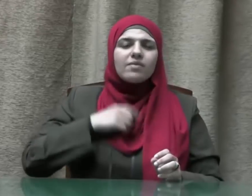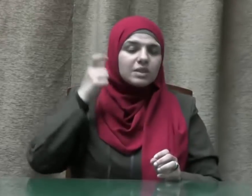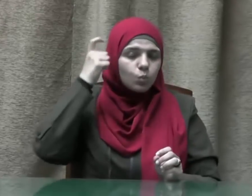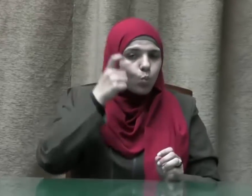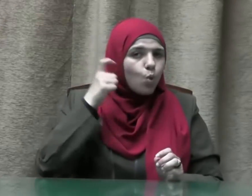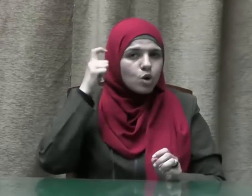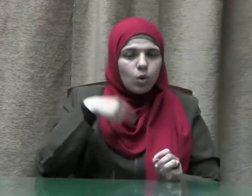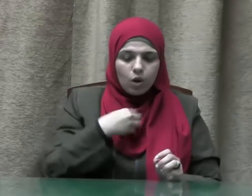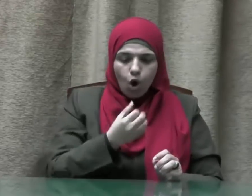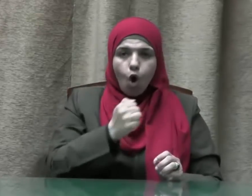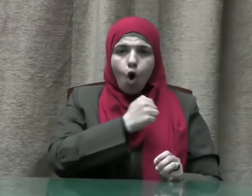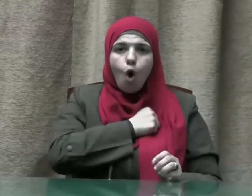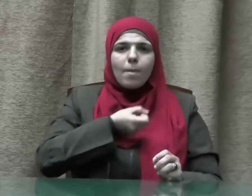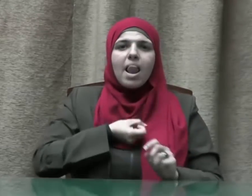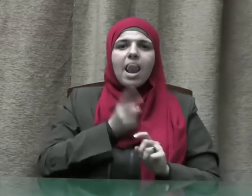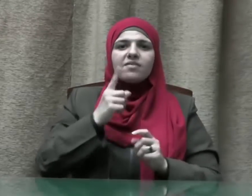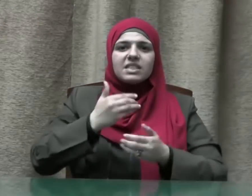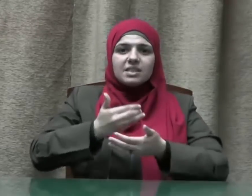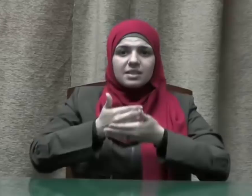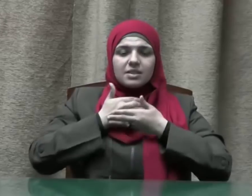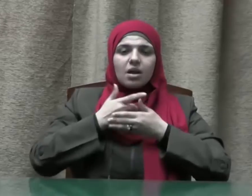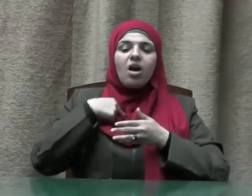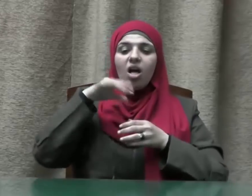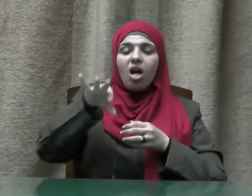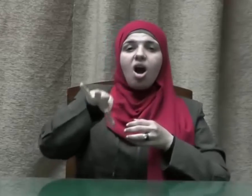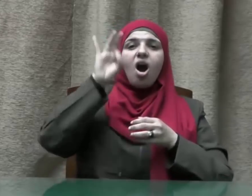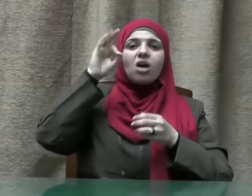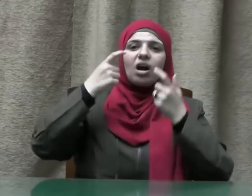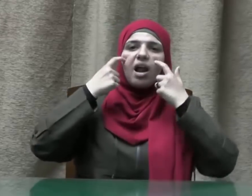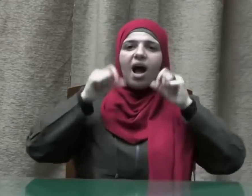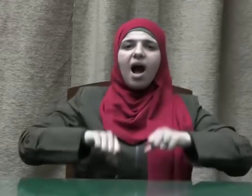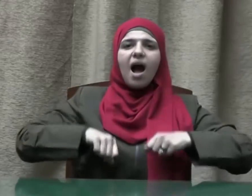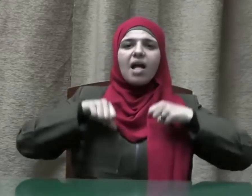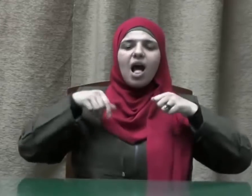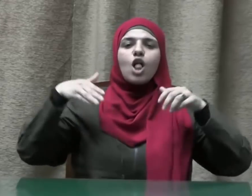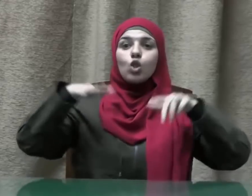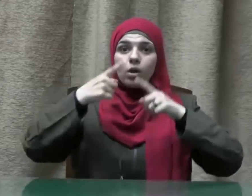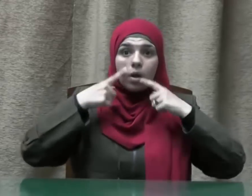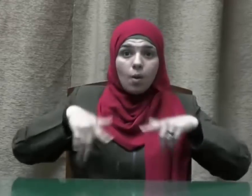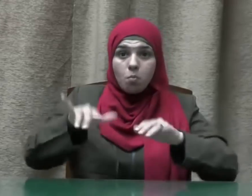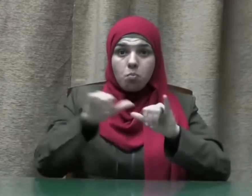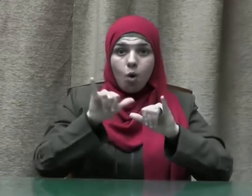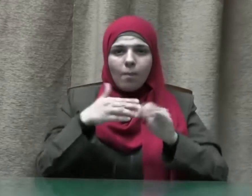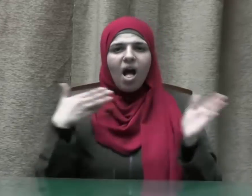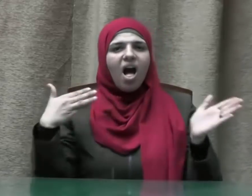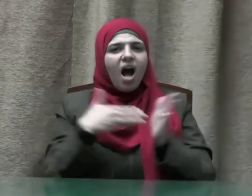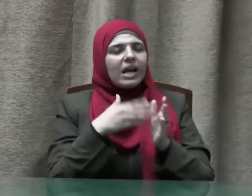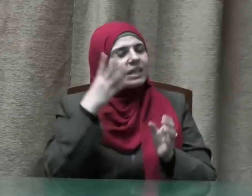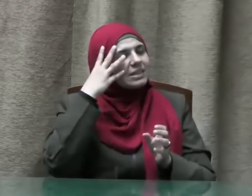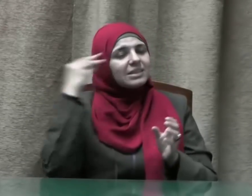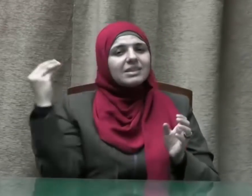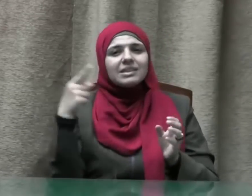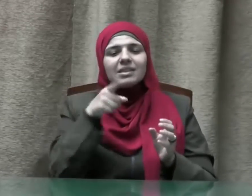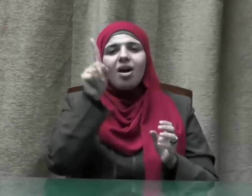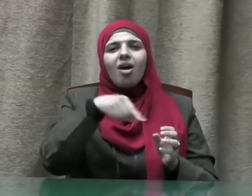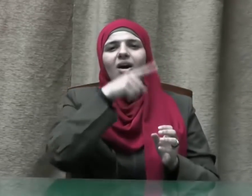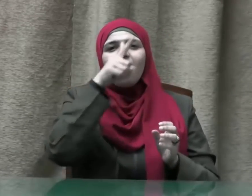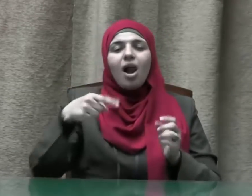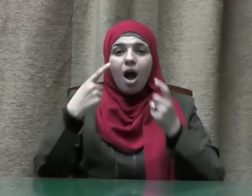حياة الدنيا على الآخرة اختار الأثرة على الإيثار